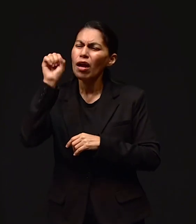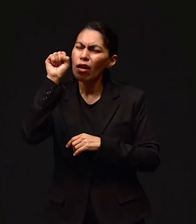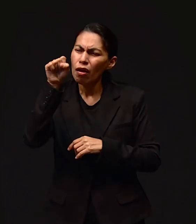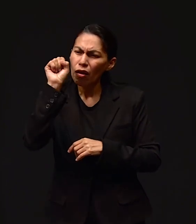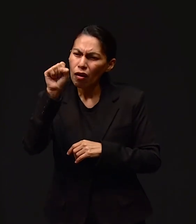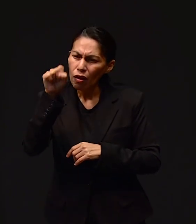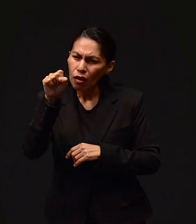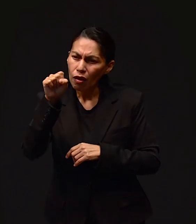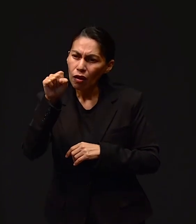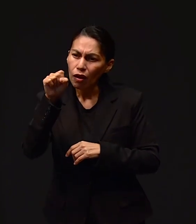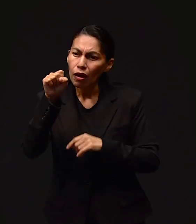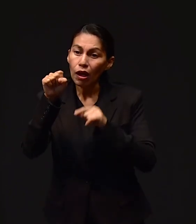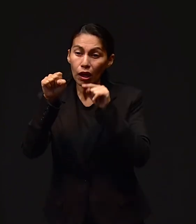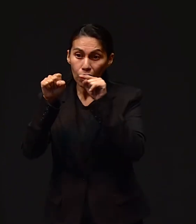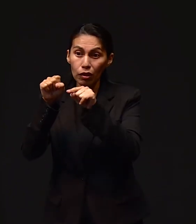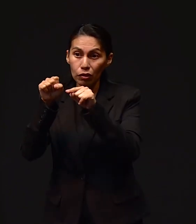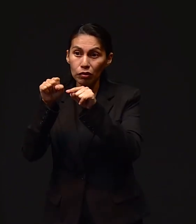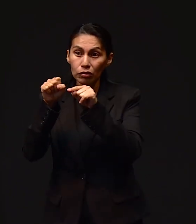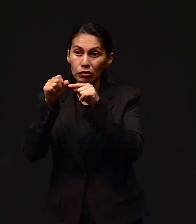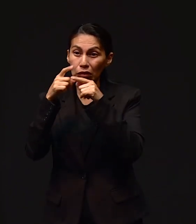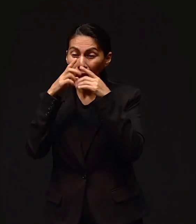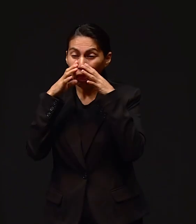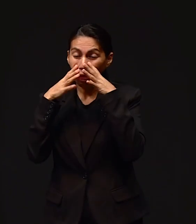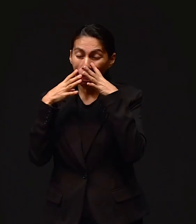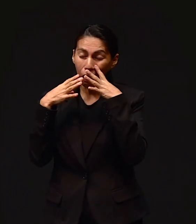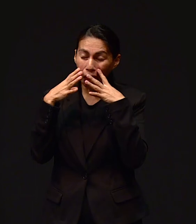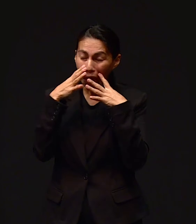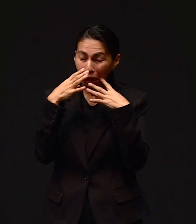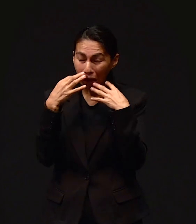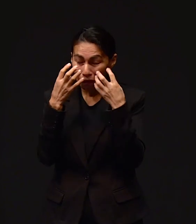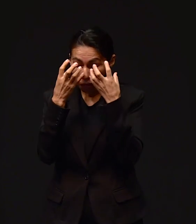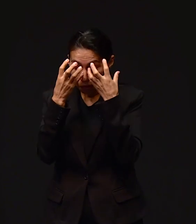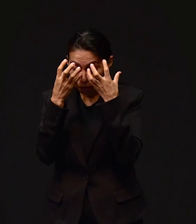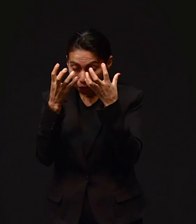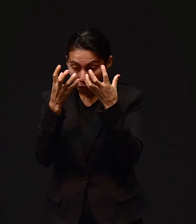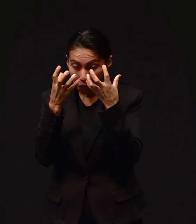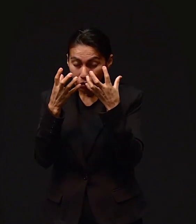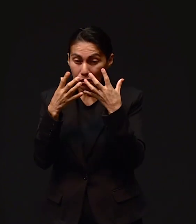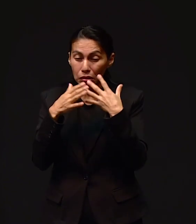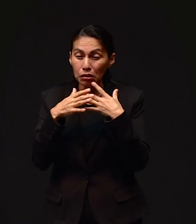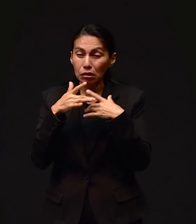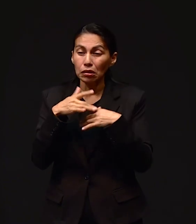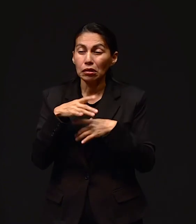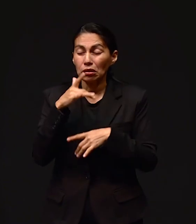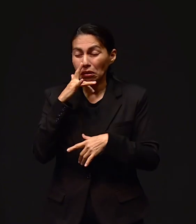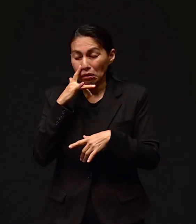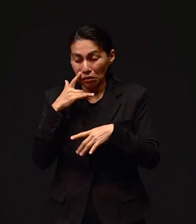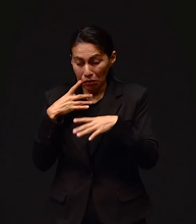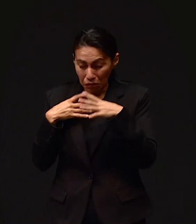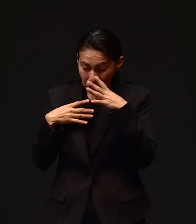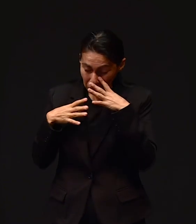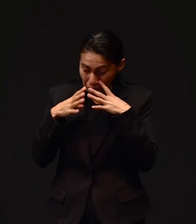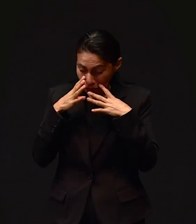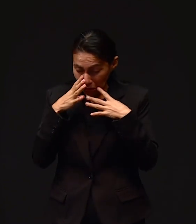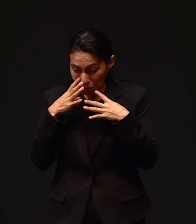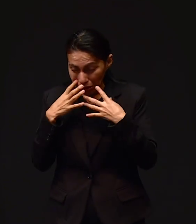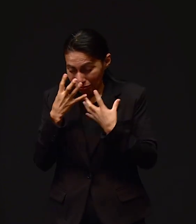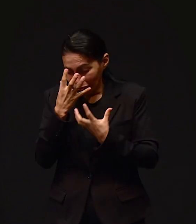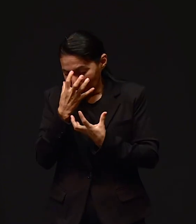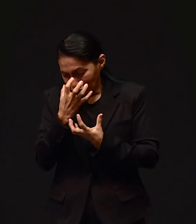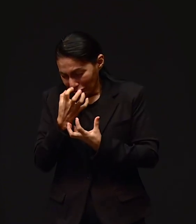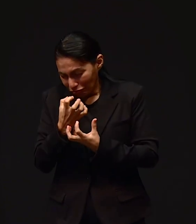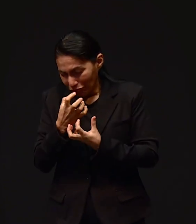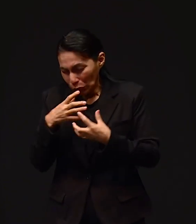ellos. Estaban ellos y estaban así hasta con los ojos hinchados de tanto llorar porque lamentaban mucho lo